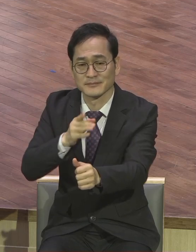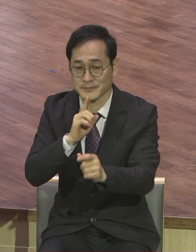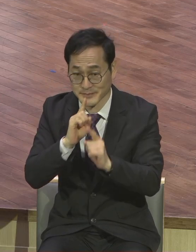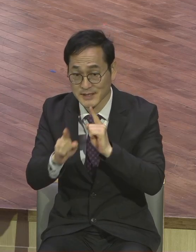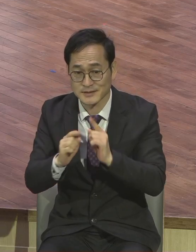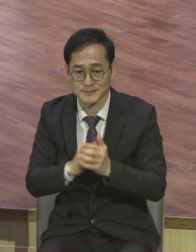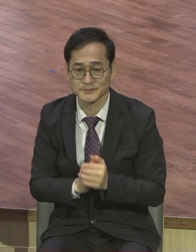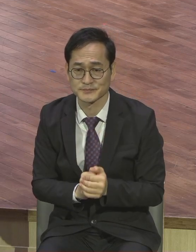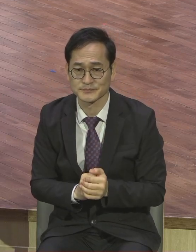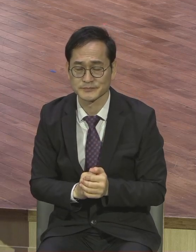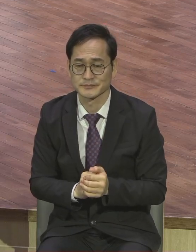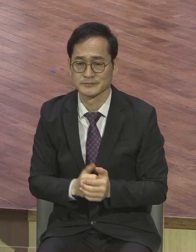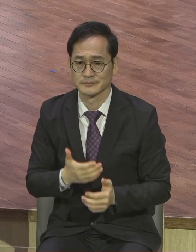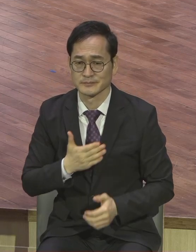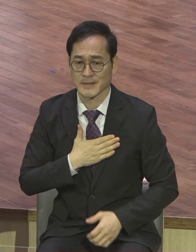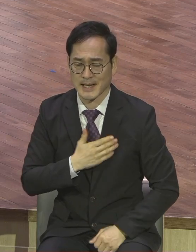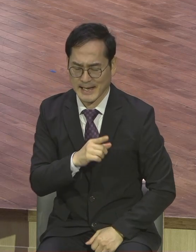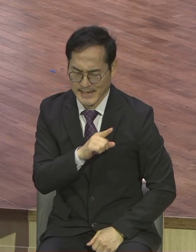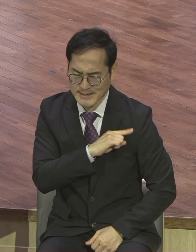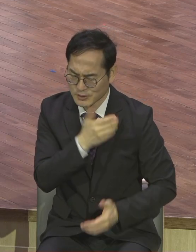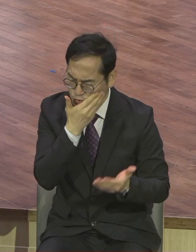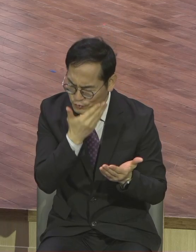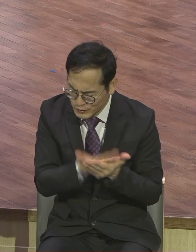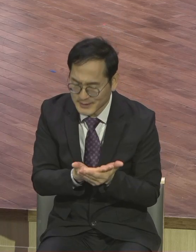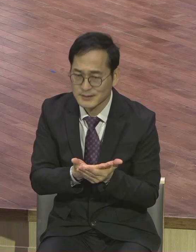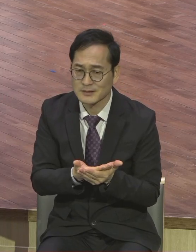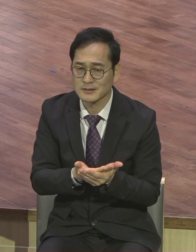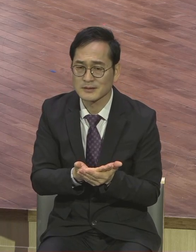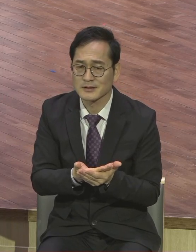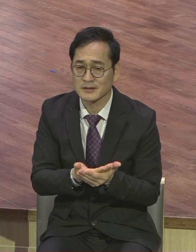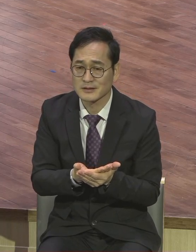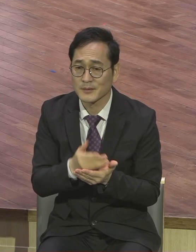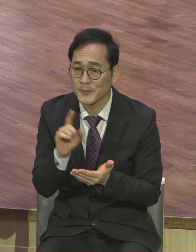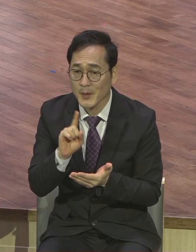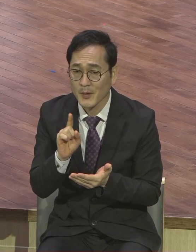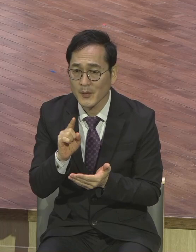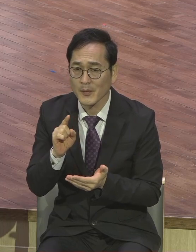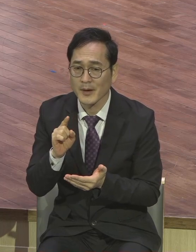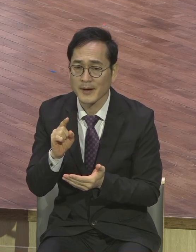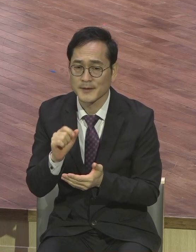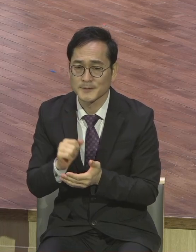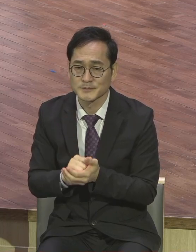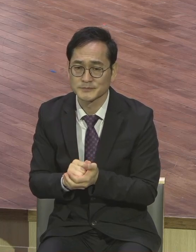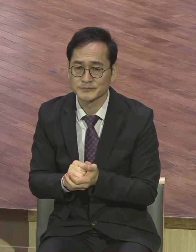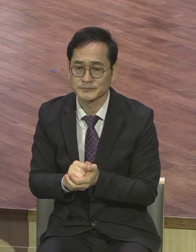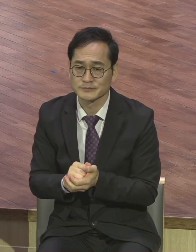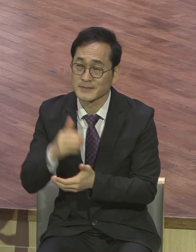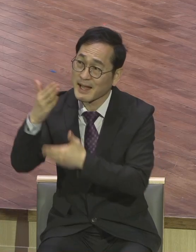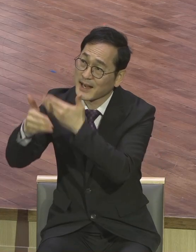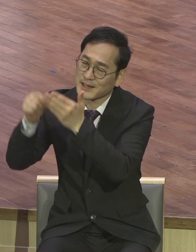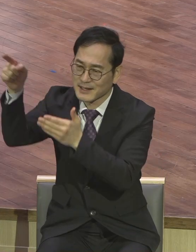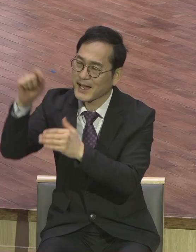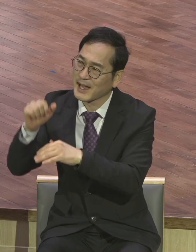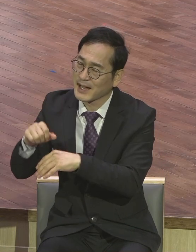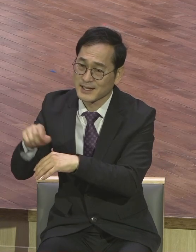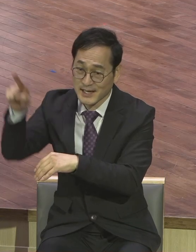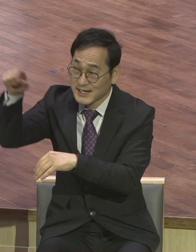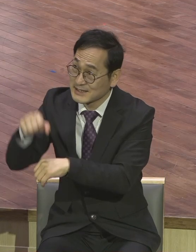내가 가장 보물로 여기는 이 모든 것을 무슨 말입니까? 하늘에 사두라가 뭐예요? 생명 살린데